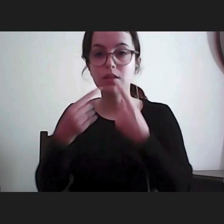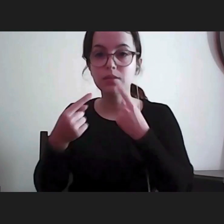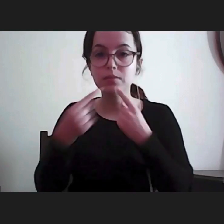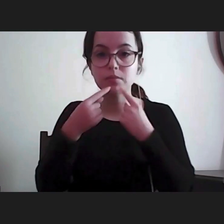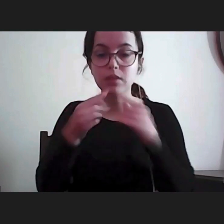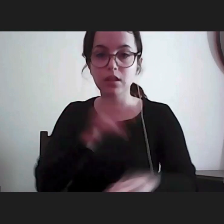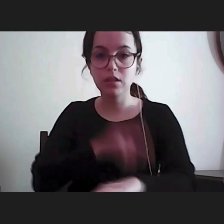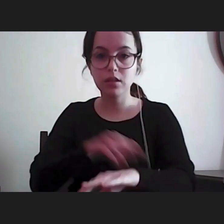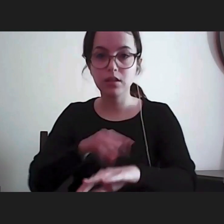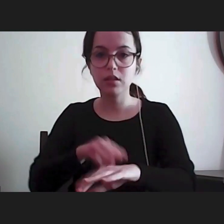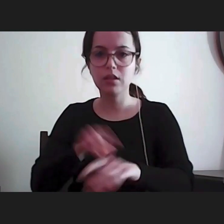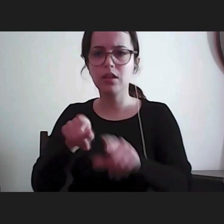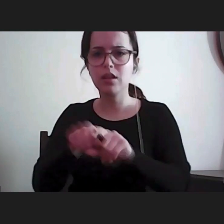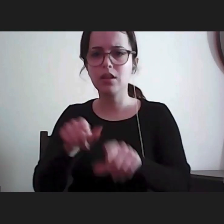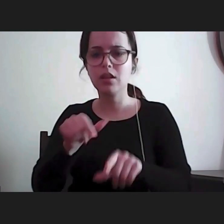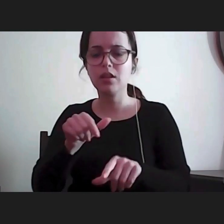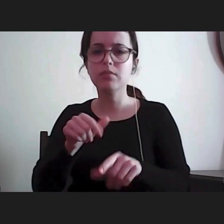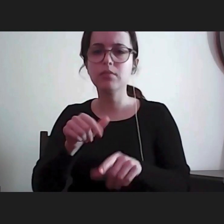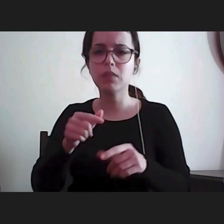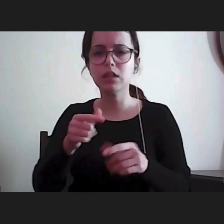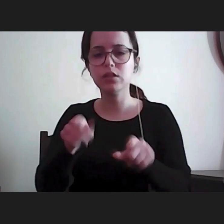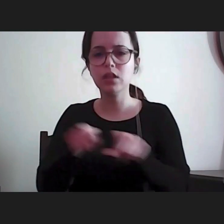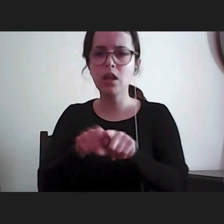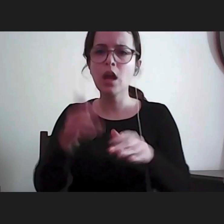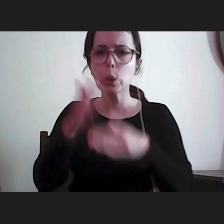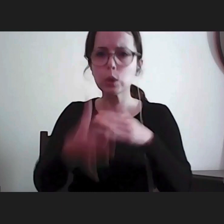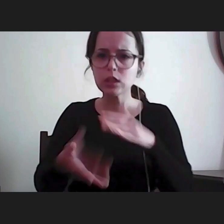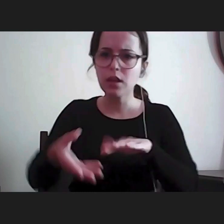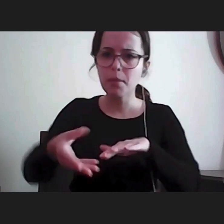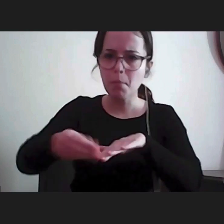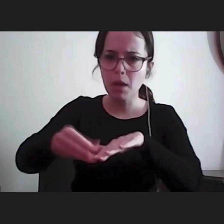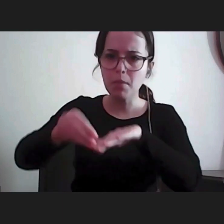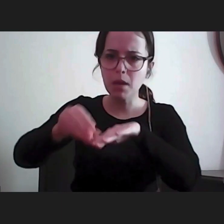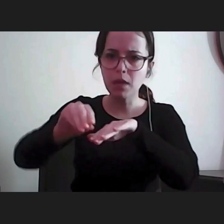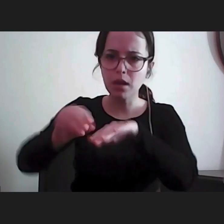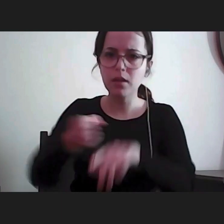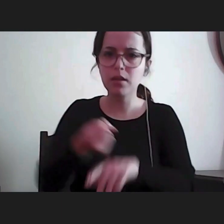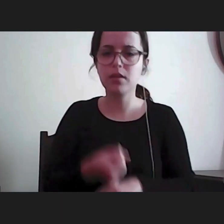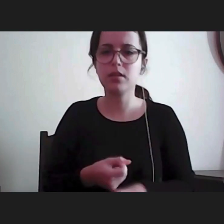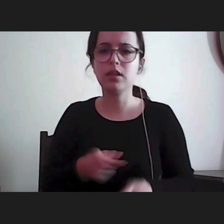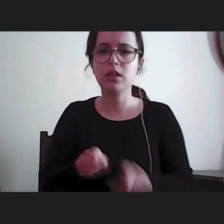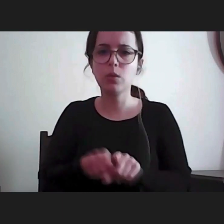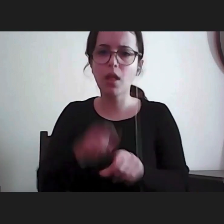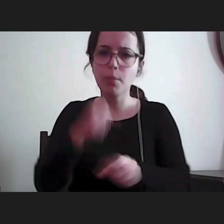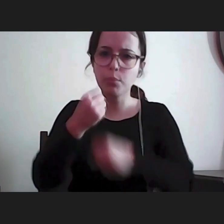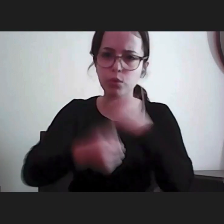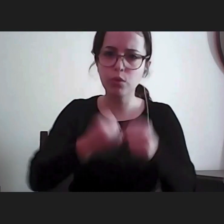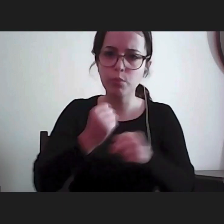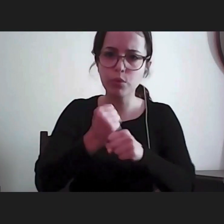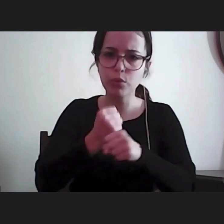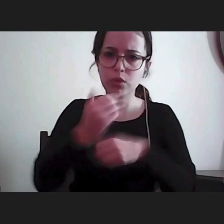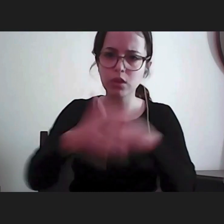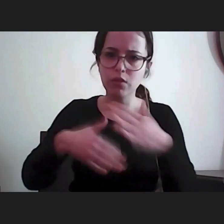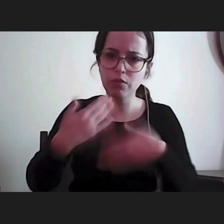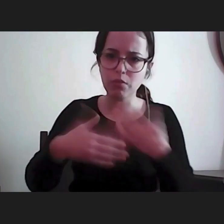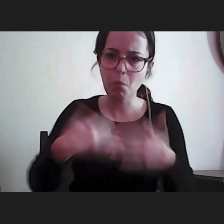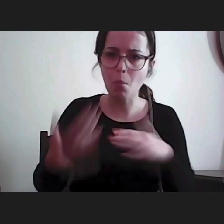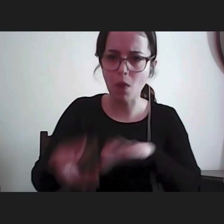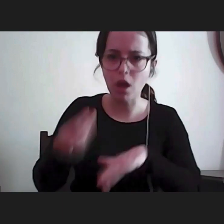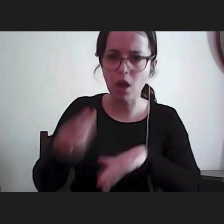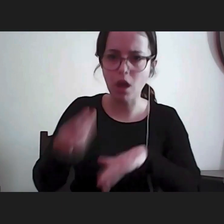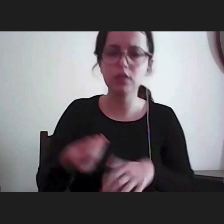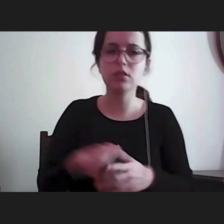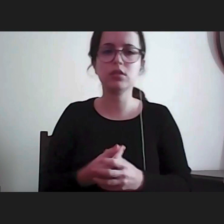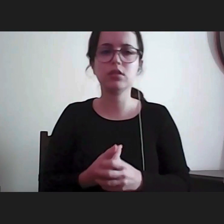também seja mais frequente, mais fluido e podendo ser mais produtivo. Portanto, dar a conhecer também melhor junto da